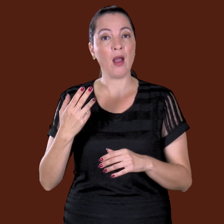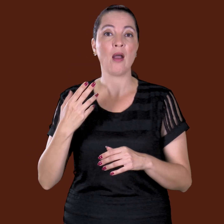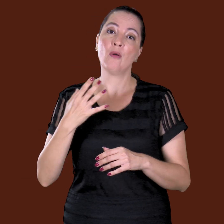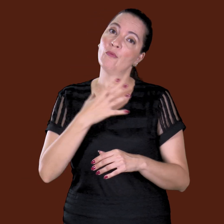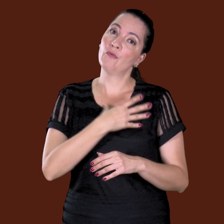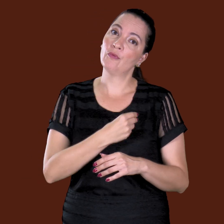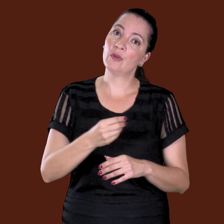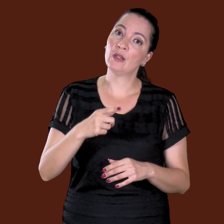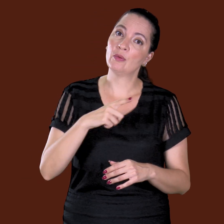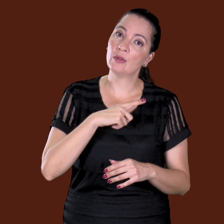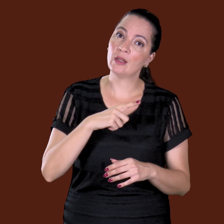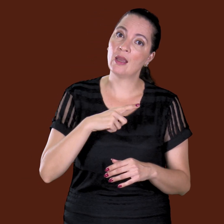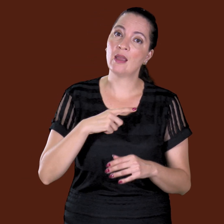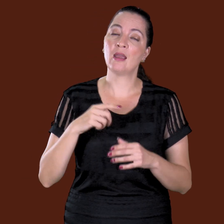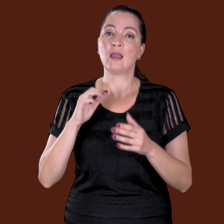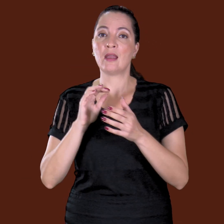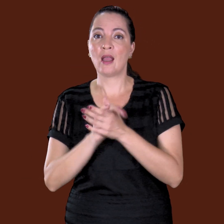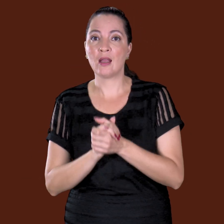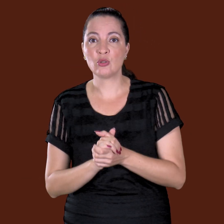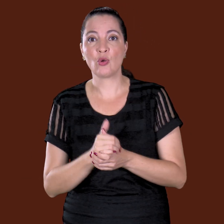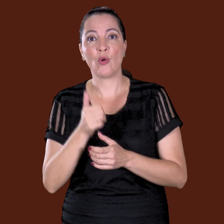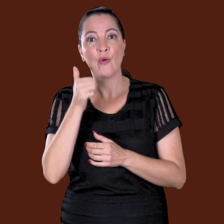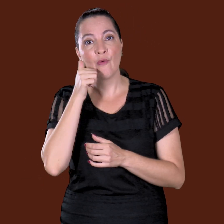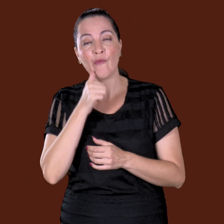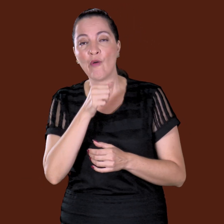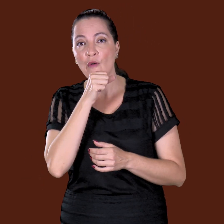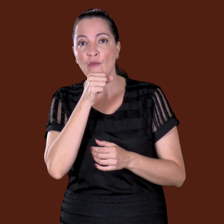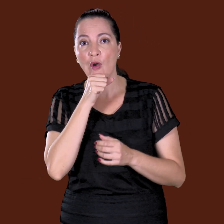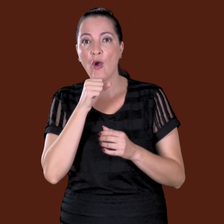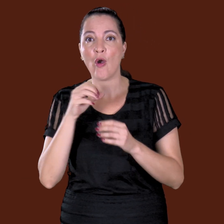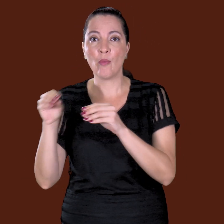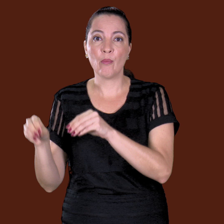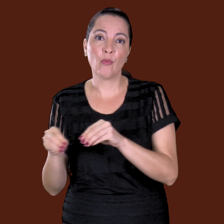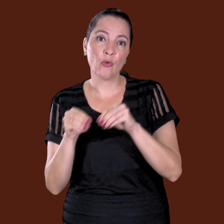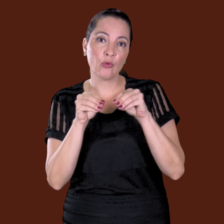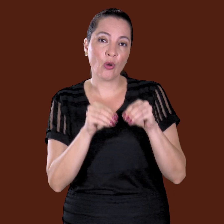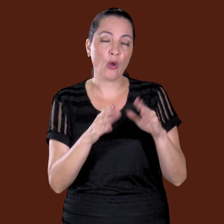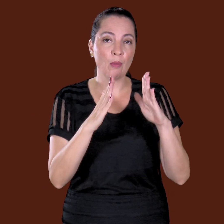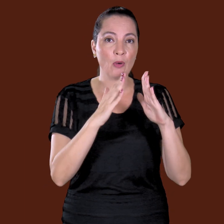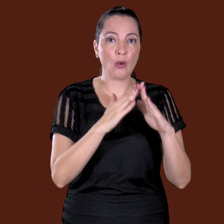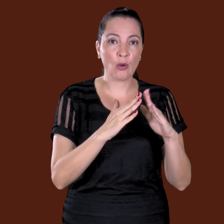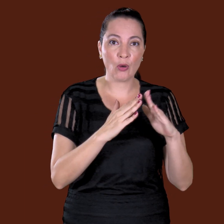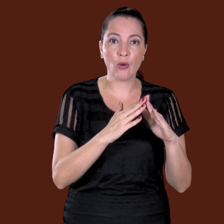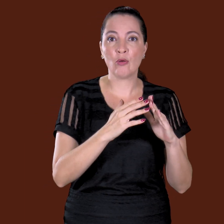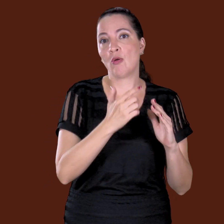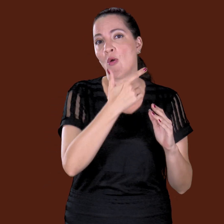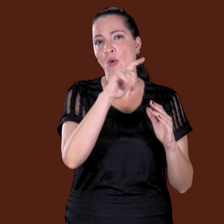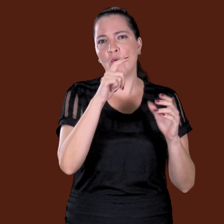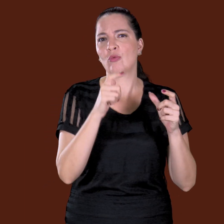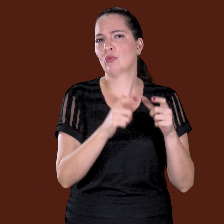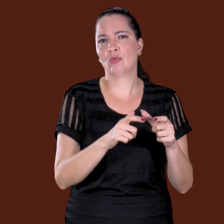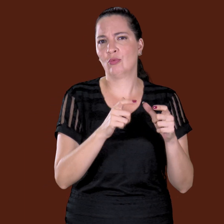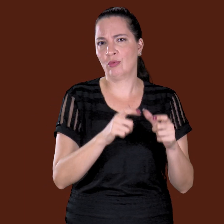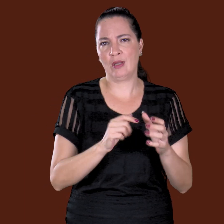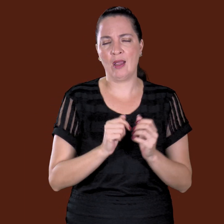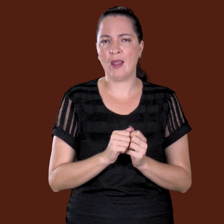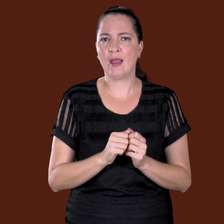dele, casou com minha avó, só foi morar em outro lugar, assim, sabia? Aí nesse outro lugar que ele tava morando, era,